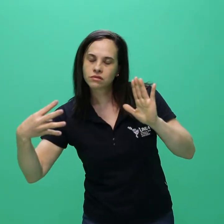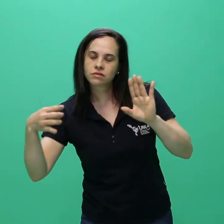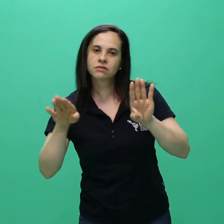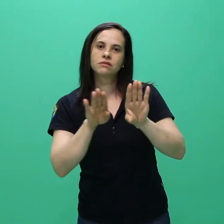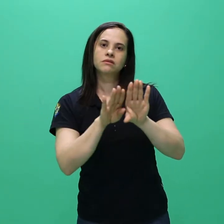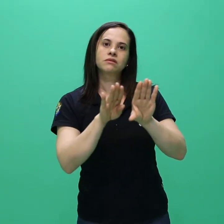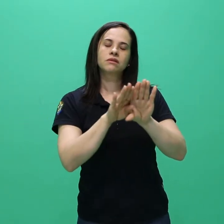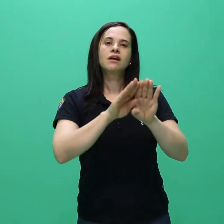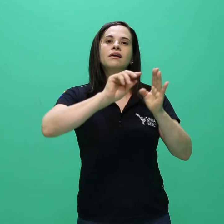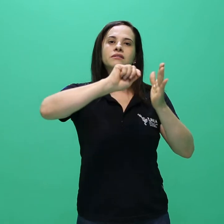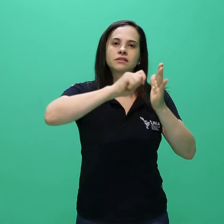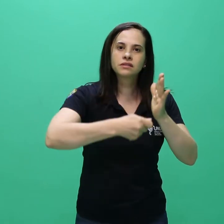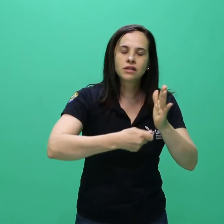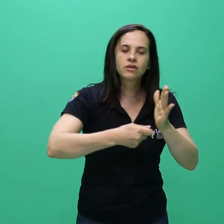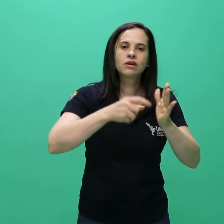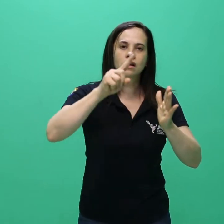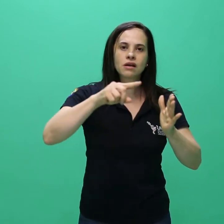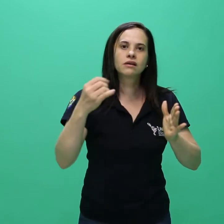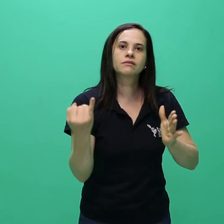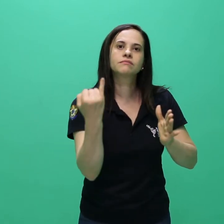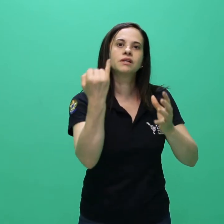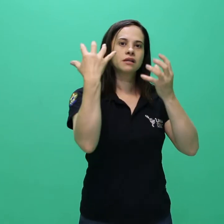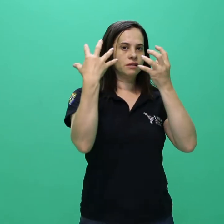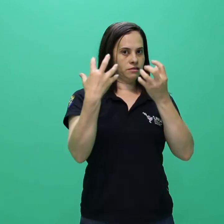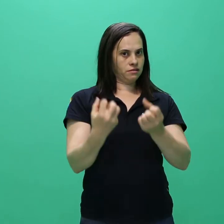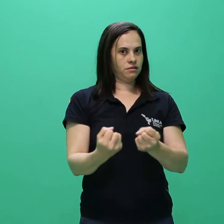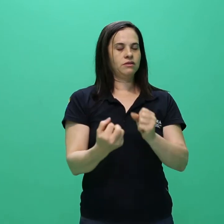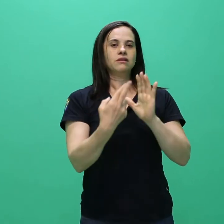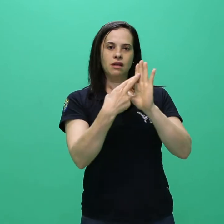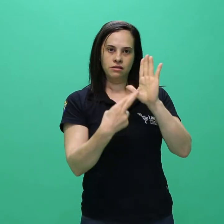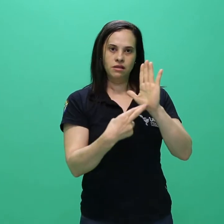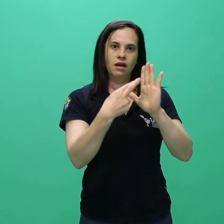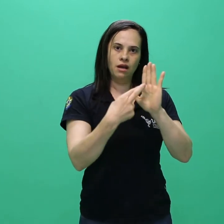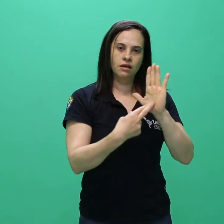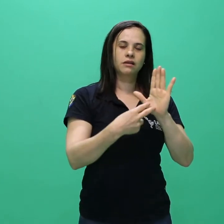contidas, não cabendo alegar desconhecimento.